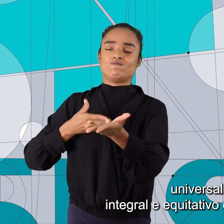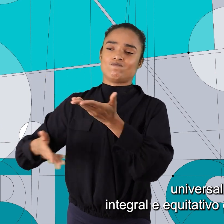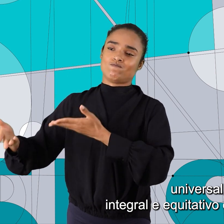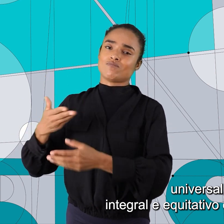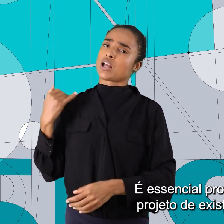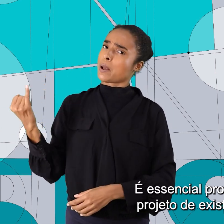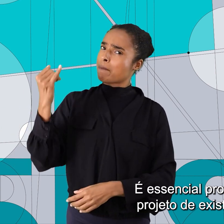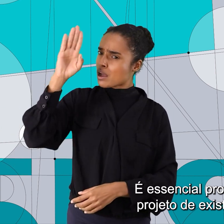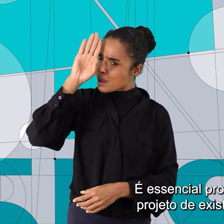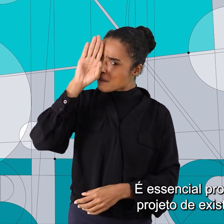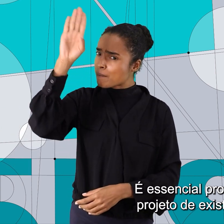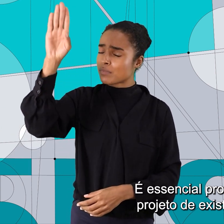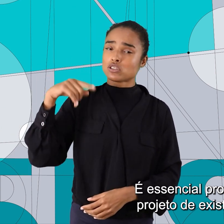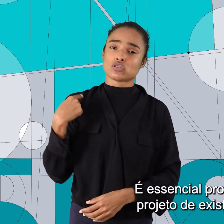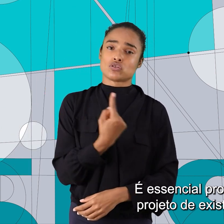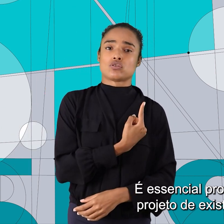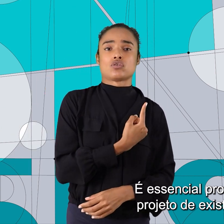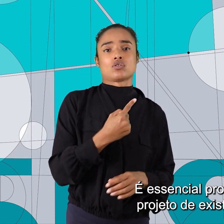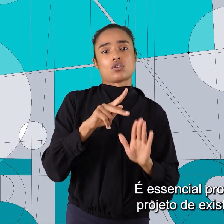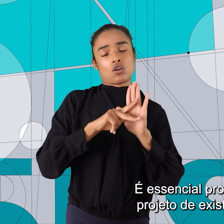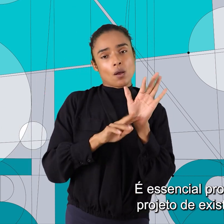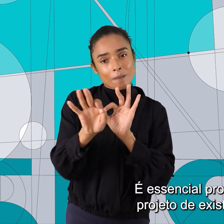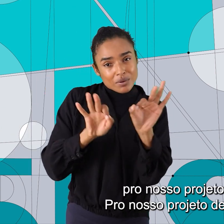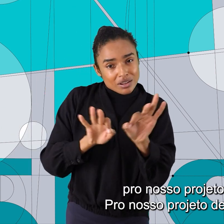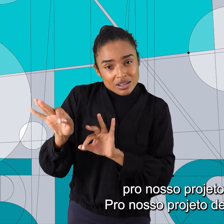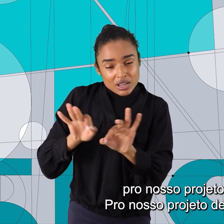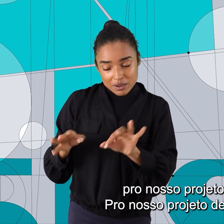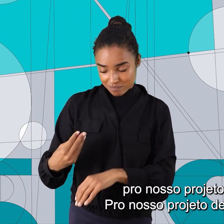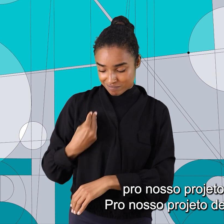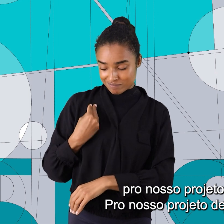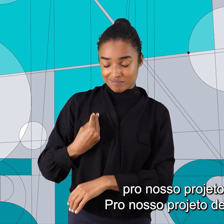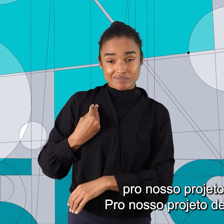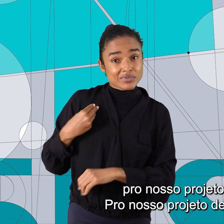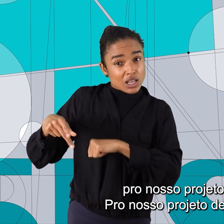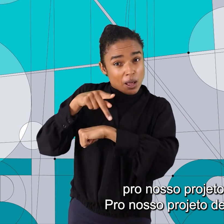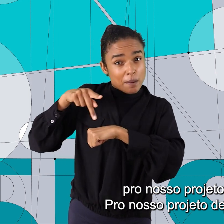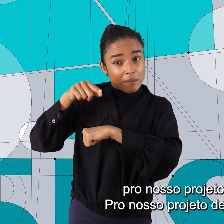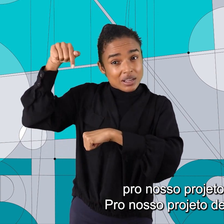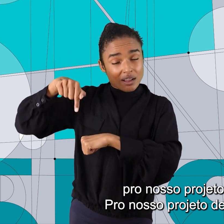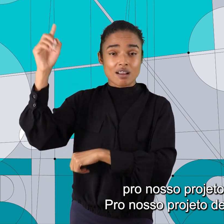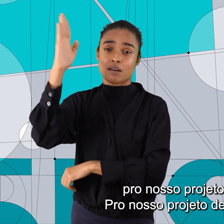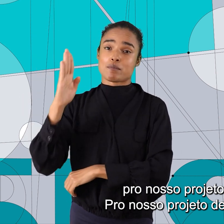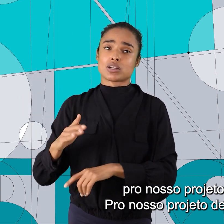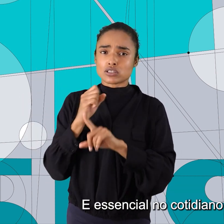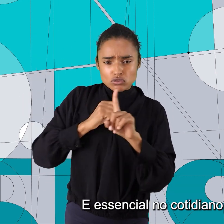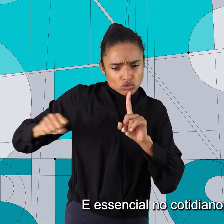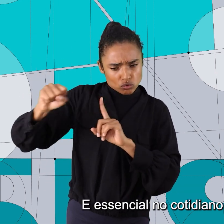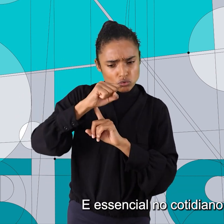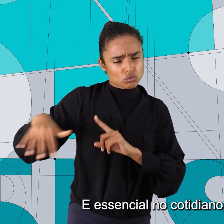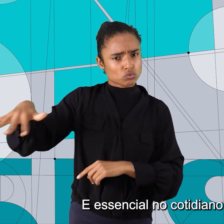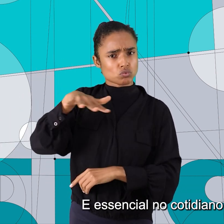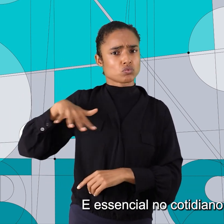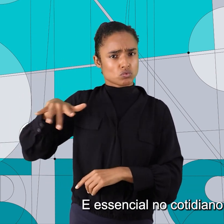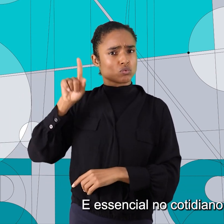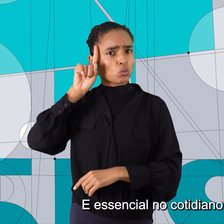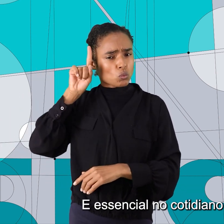essencial. É essencial para o nosso projeto de existência, para o nosso projeto de país, para nosso projeto de sociedade e é essencial